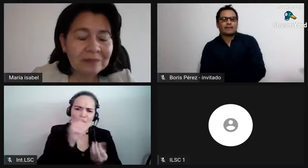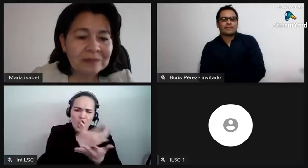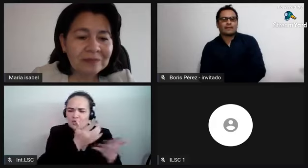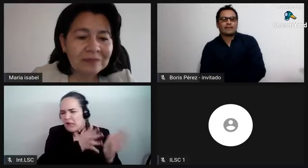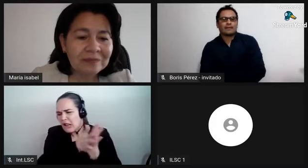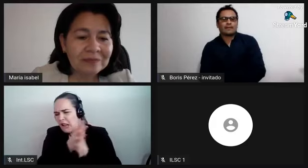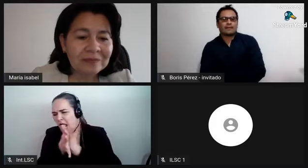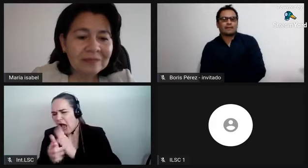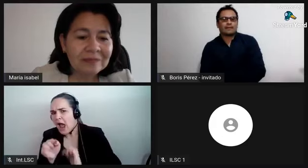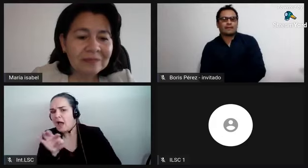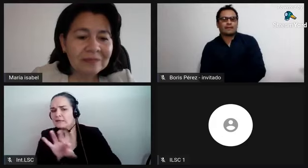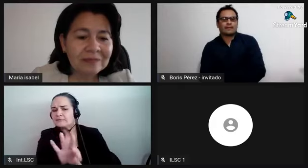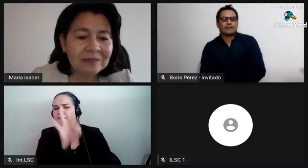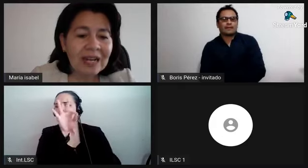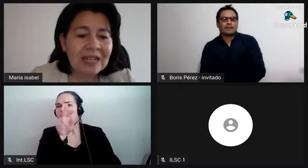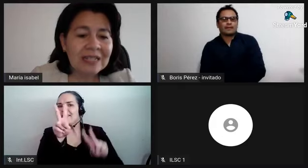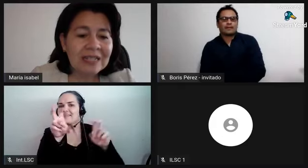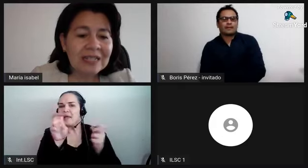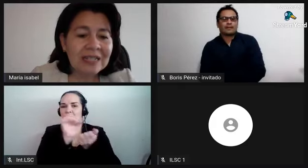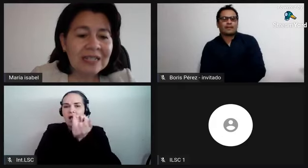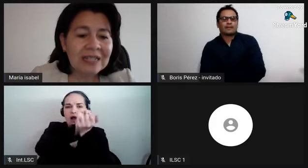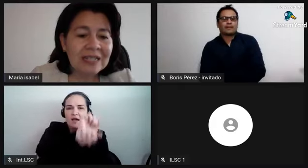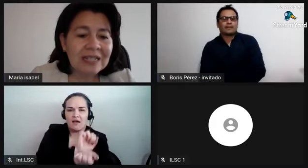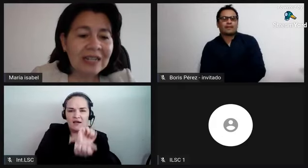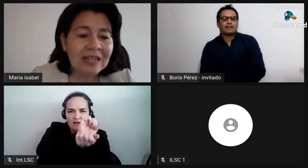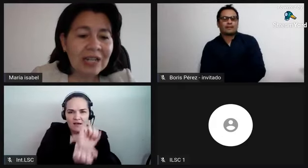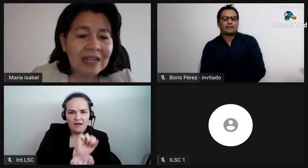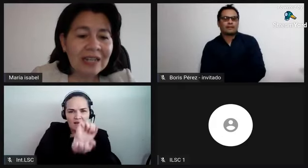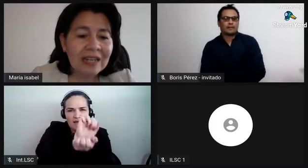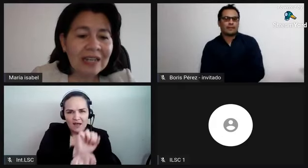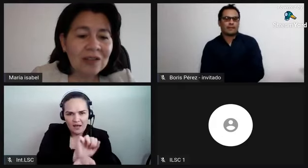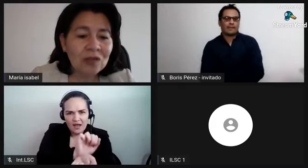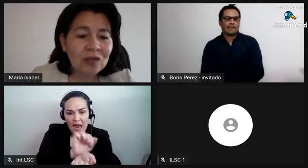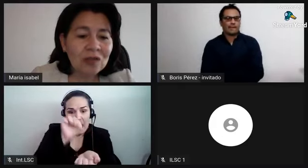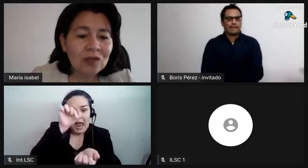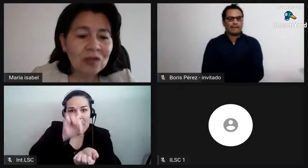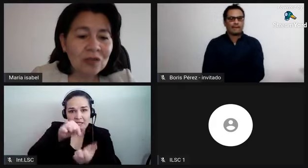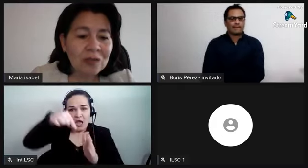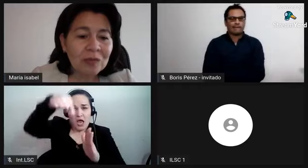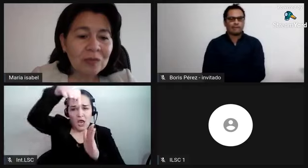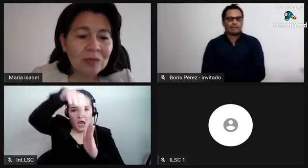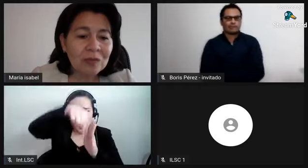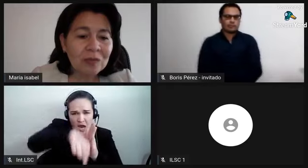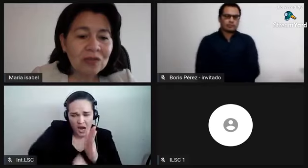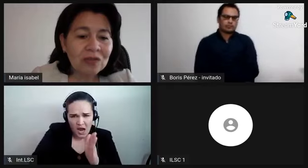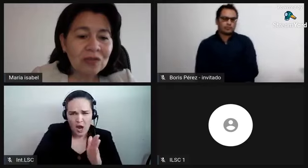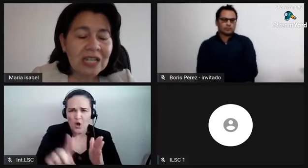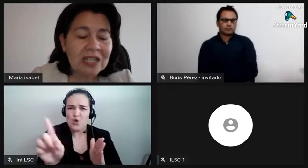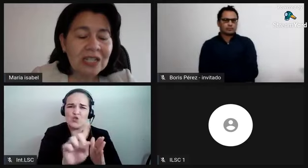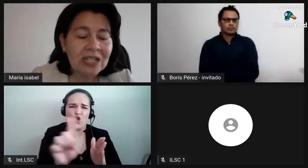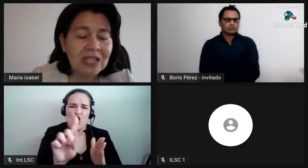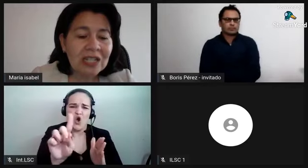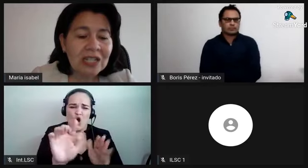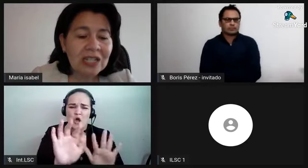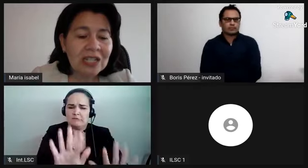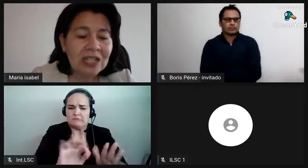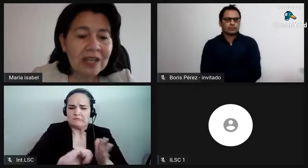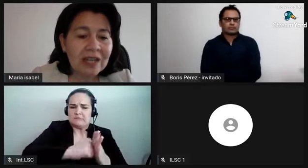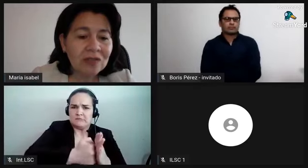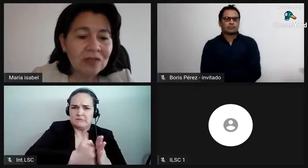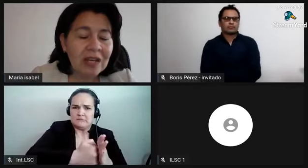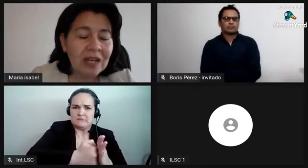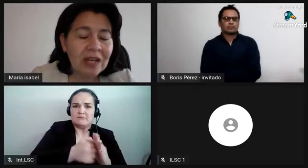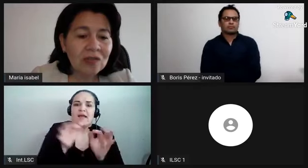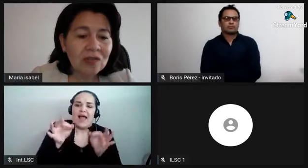así que surge la idea de no tocarlo como una noticia sino de adentrarnos y conocer